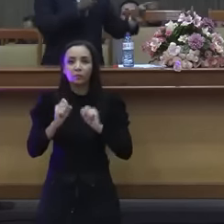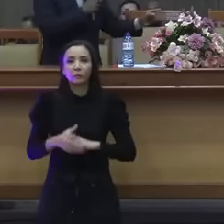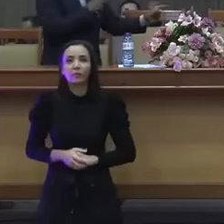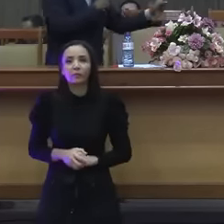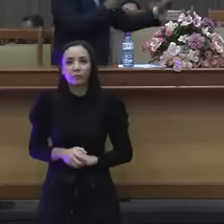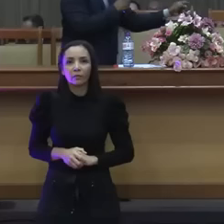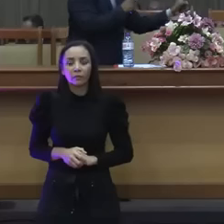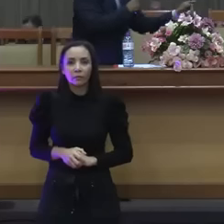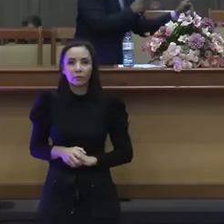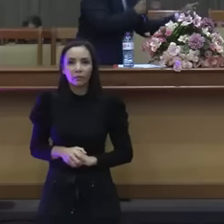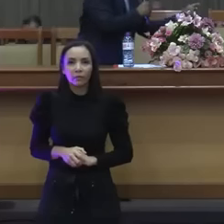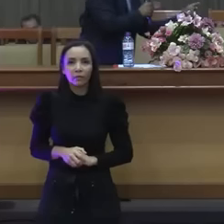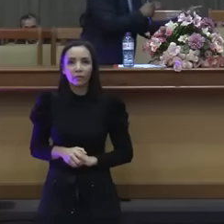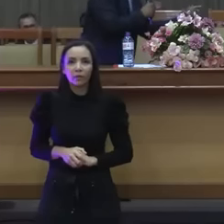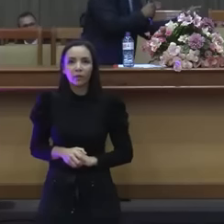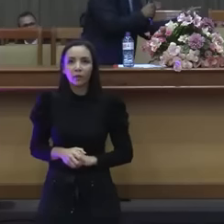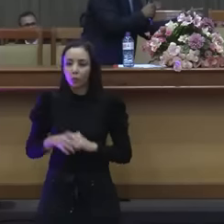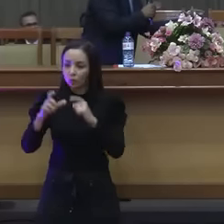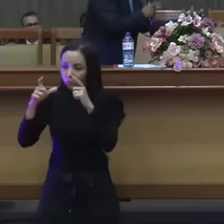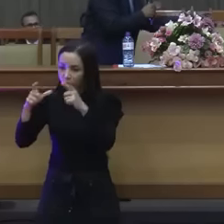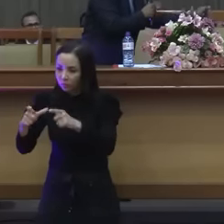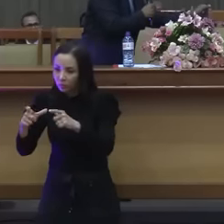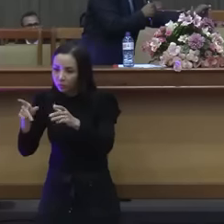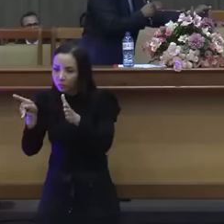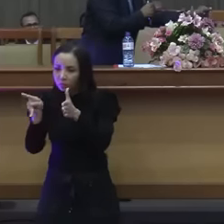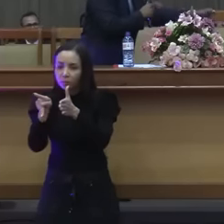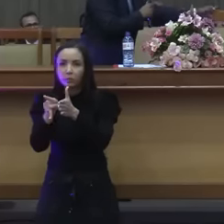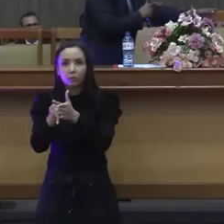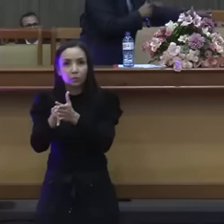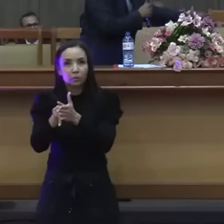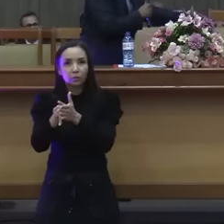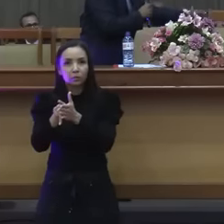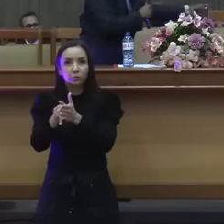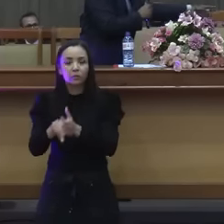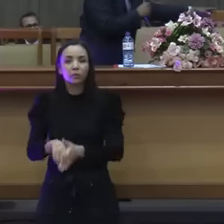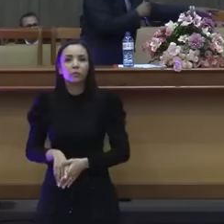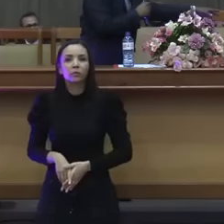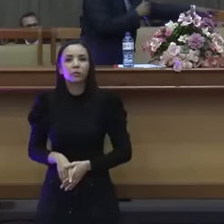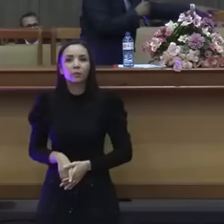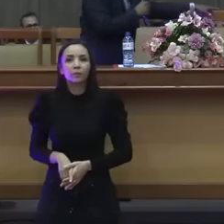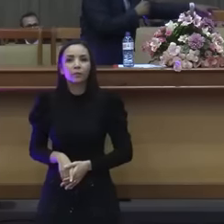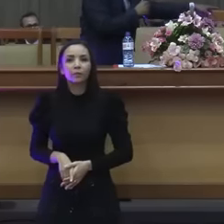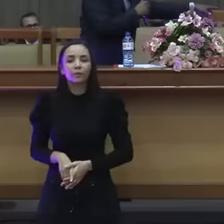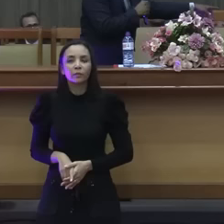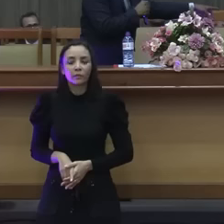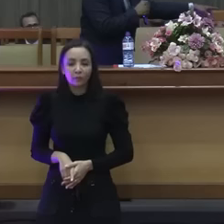Aonde? A dos indígenas, como é o nome? Não, não, o órgão.